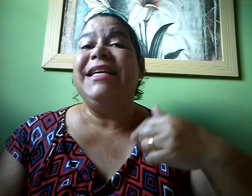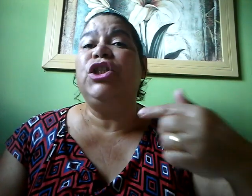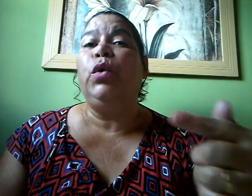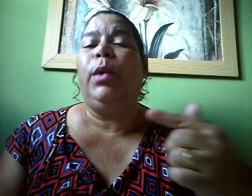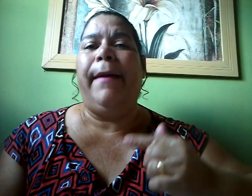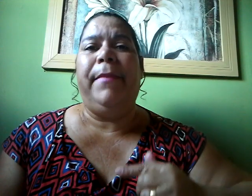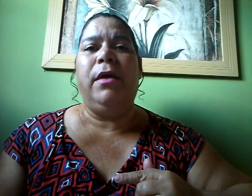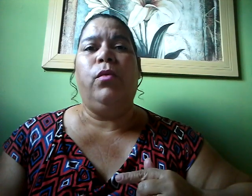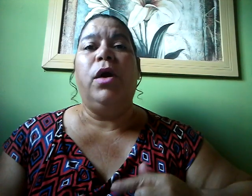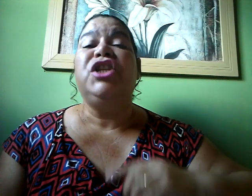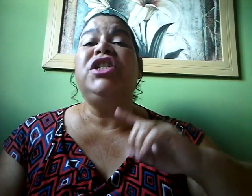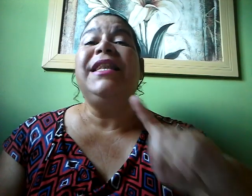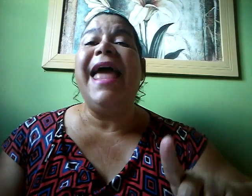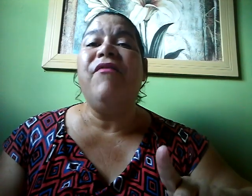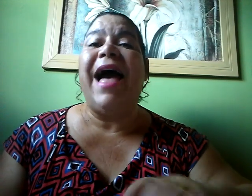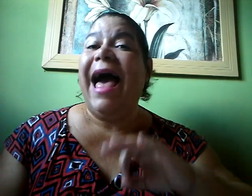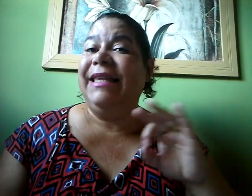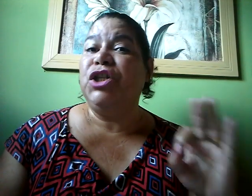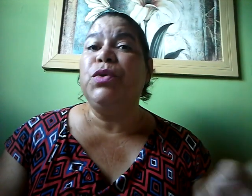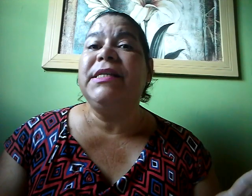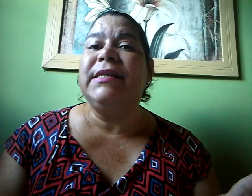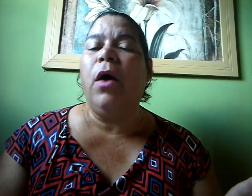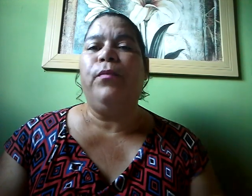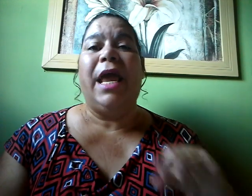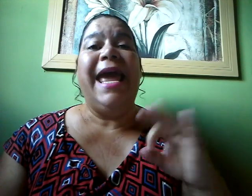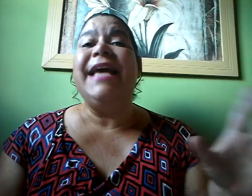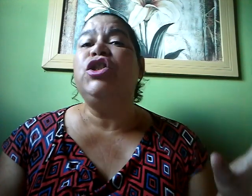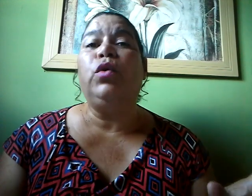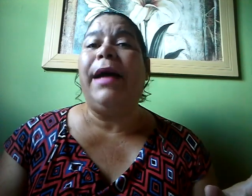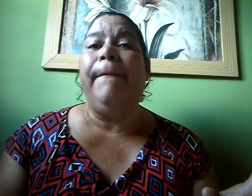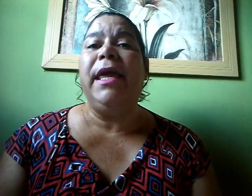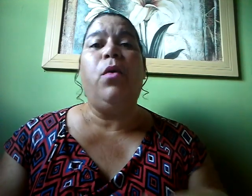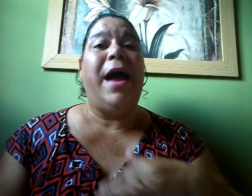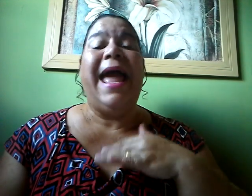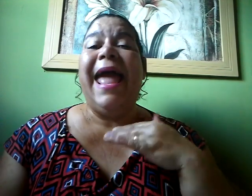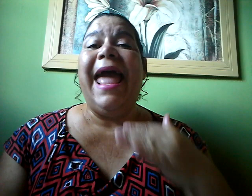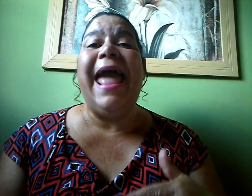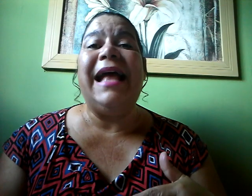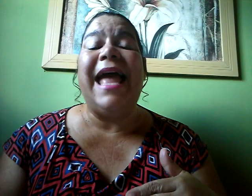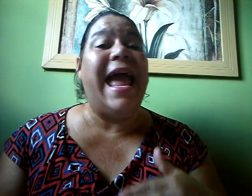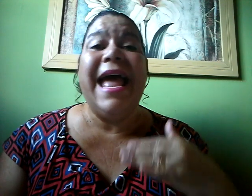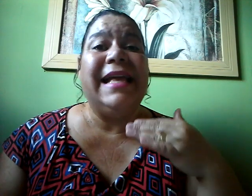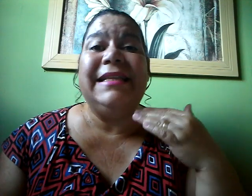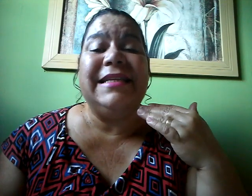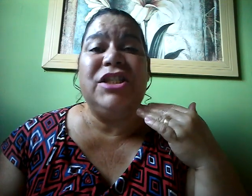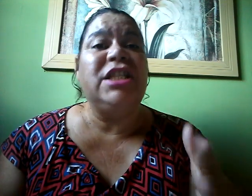este outro caminho Te leva à destruição Este outro caminho É de